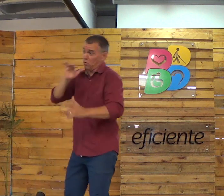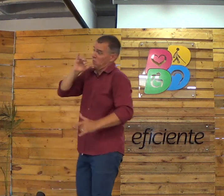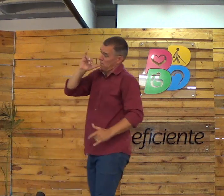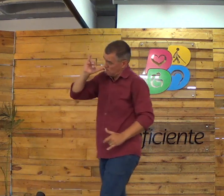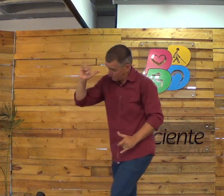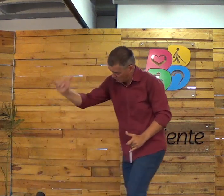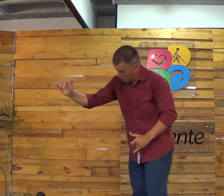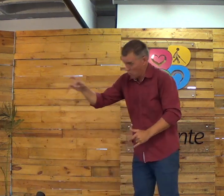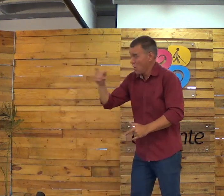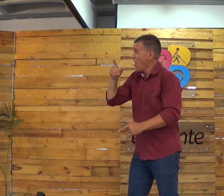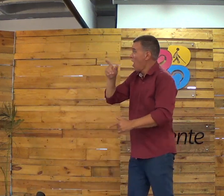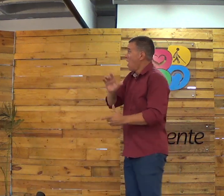Jesus disse.